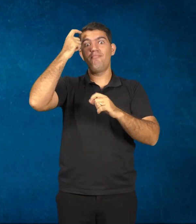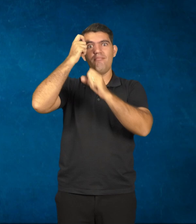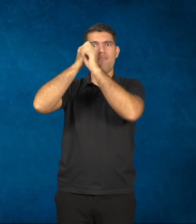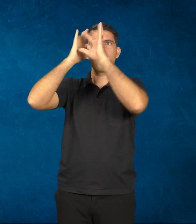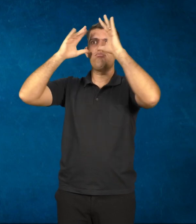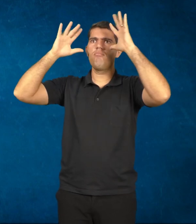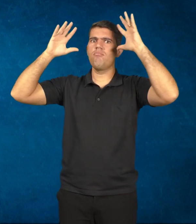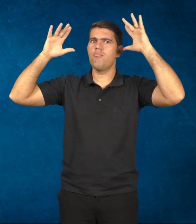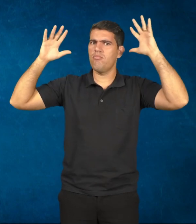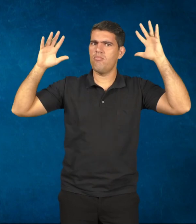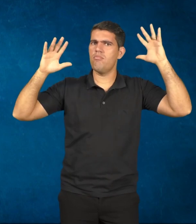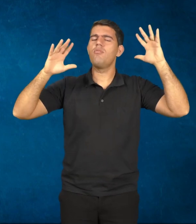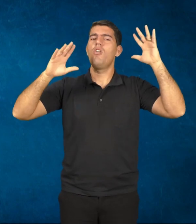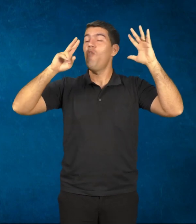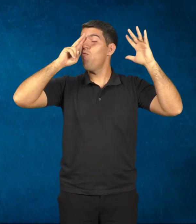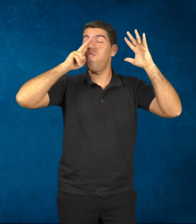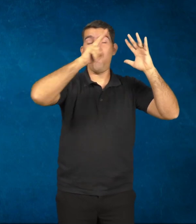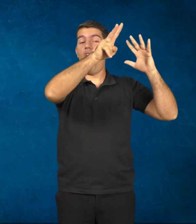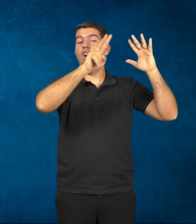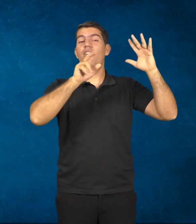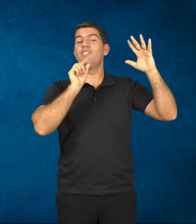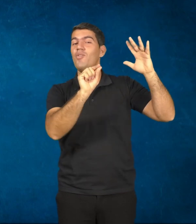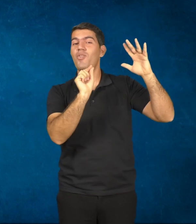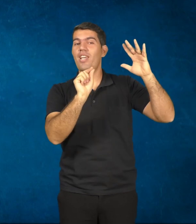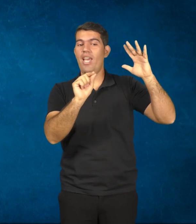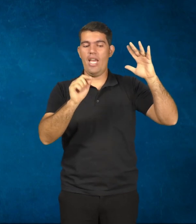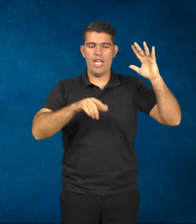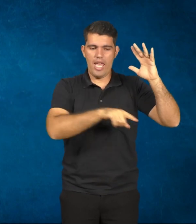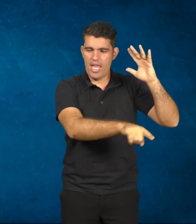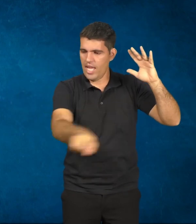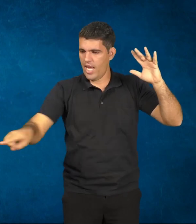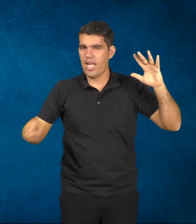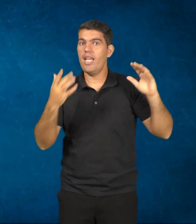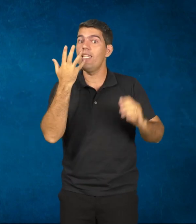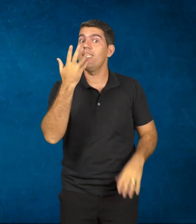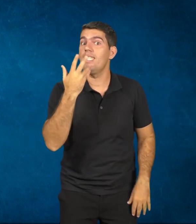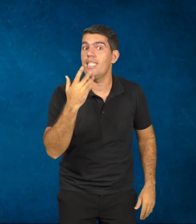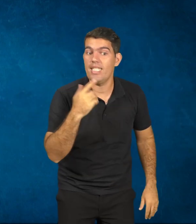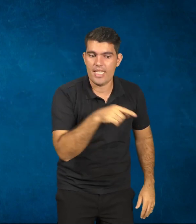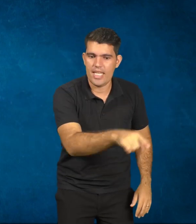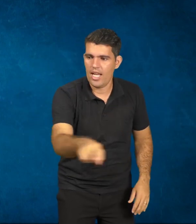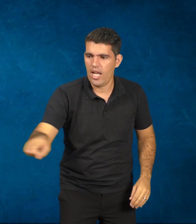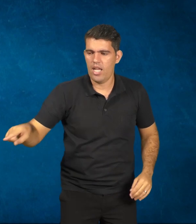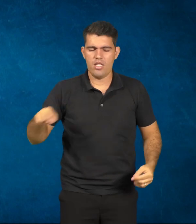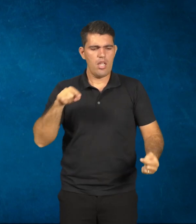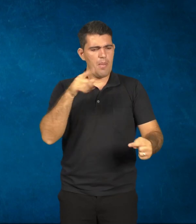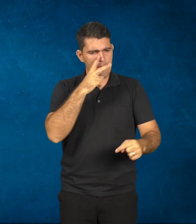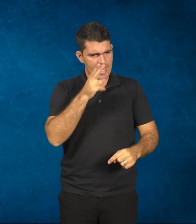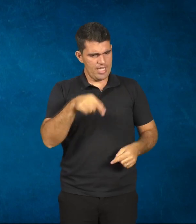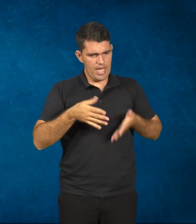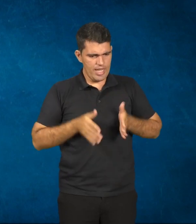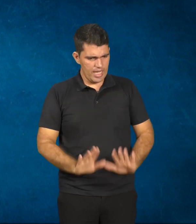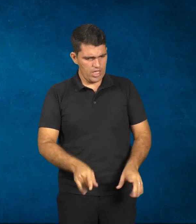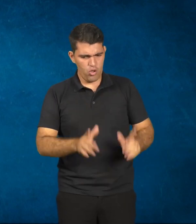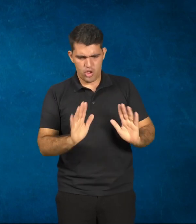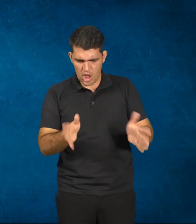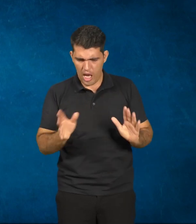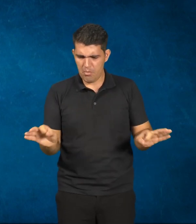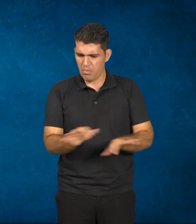forte de que as crianças, por serem já identificadas e nascerem nesse ambiente, têm muito mais